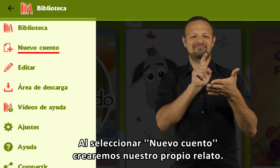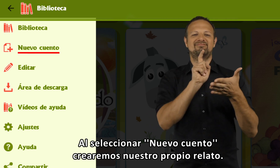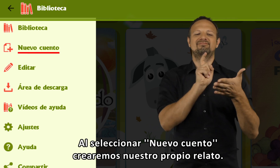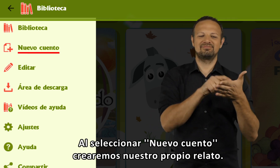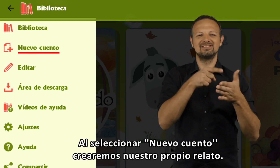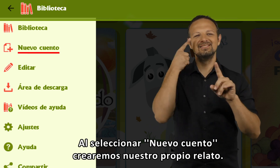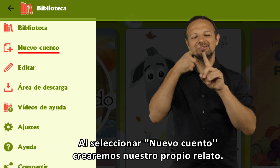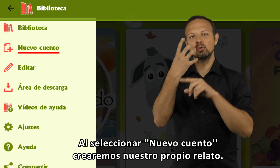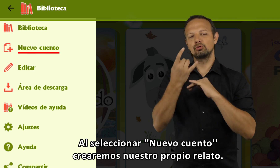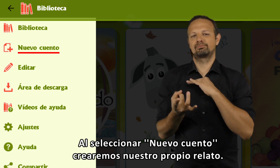crearemos nuestro propio relato.